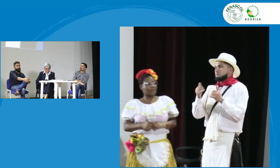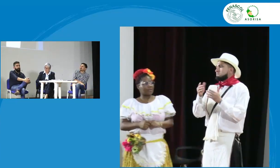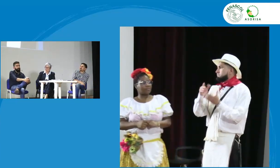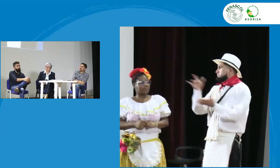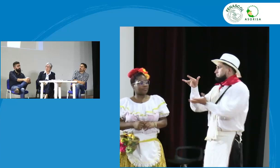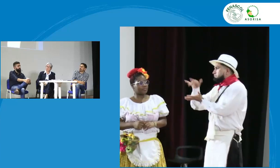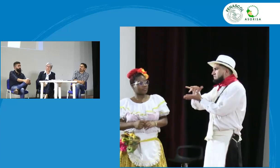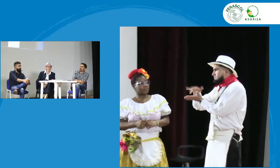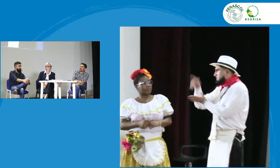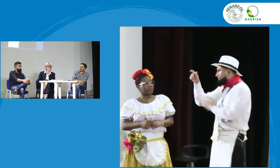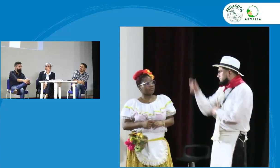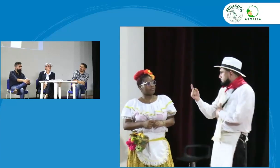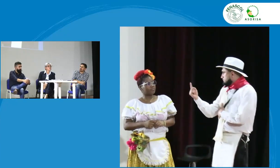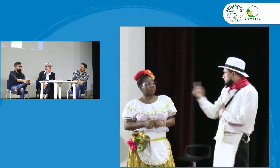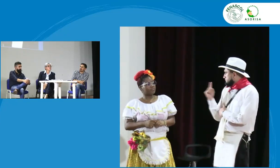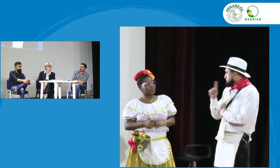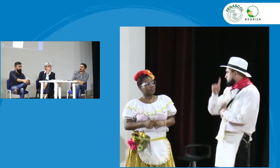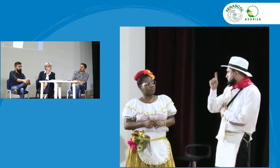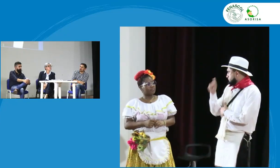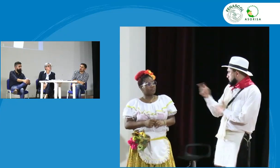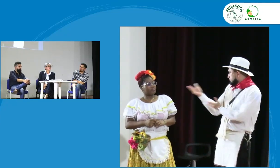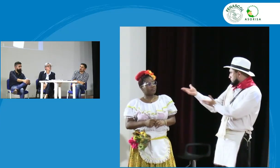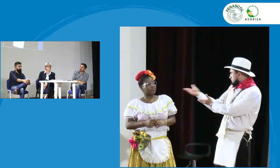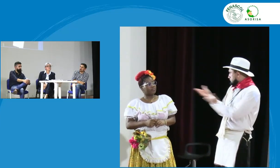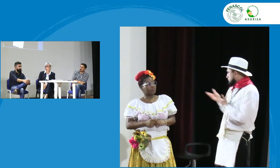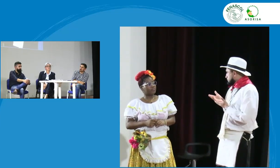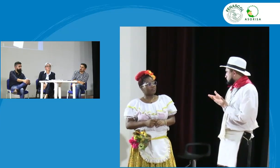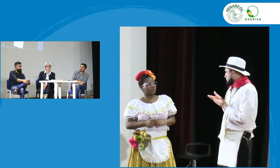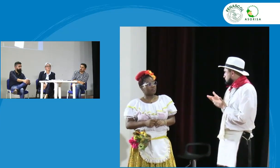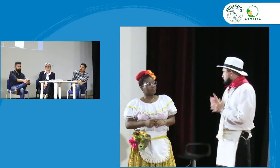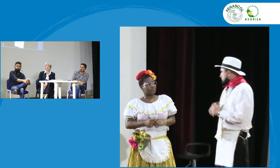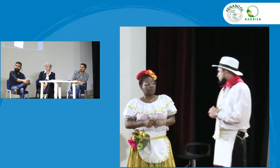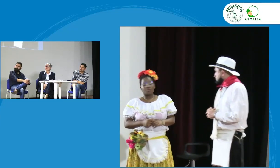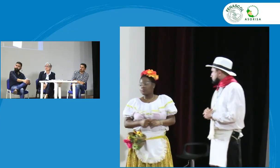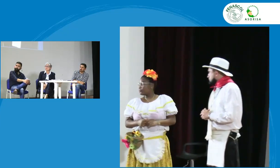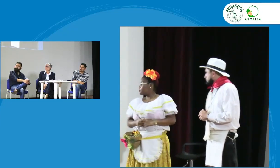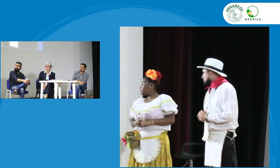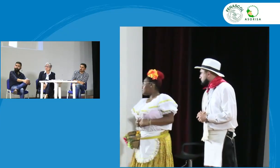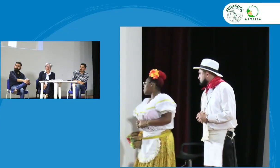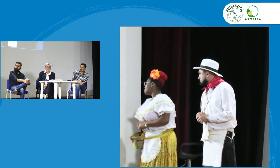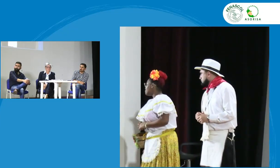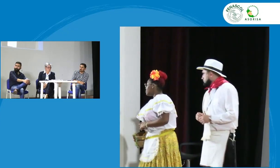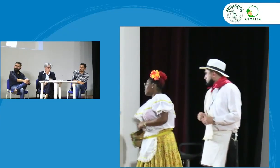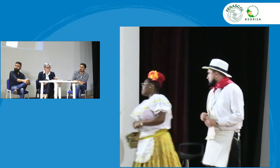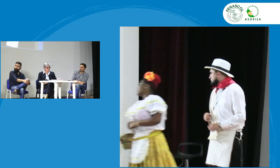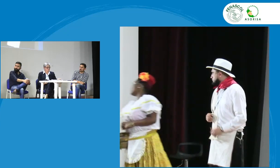gracias por la respuesta nos queda una persona acá en presencial para hacer su pregunta